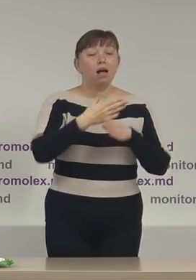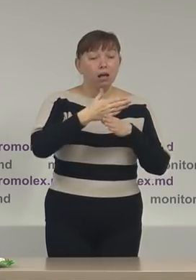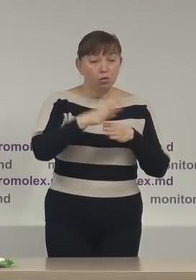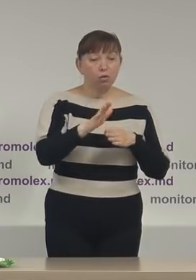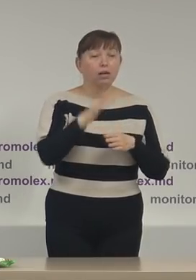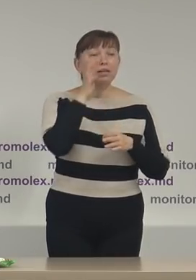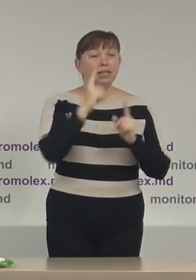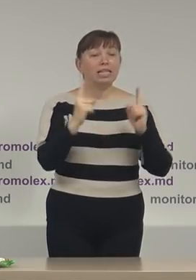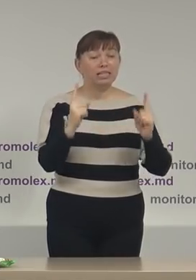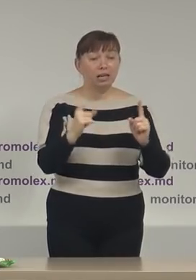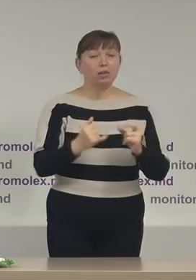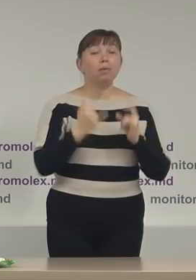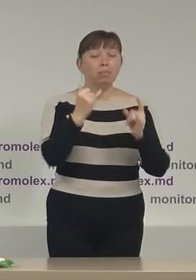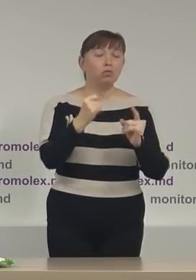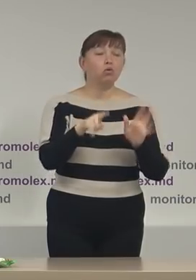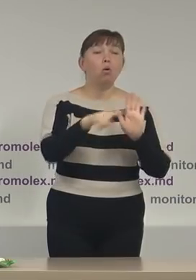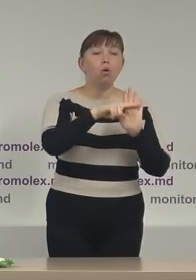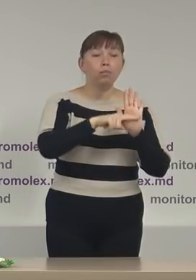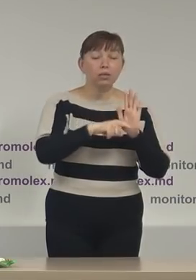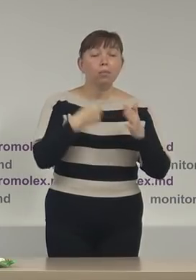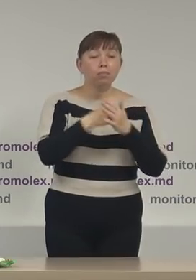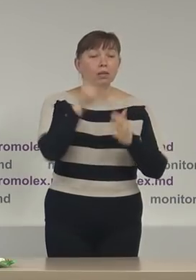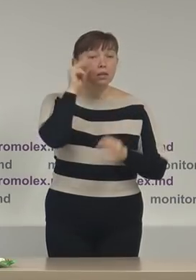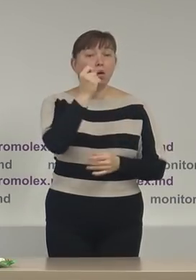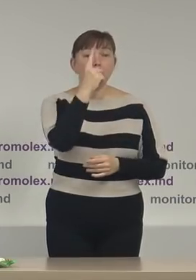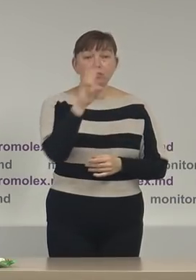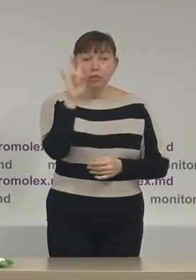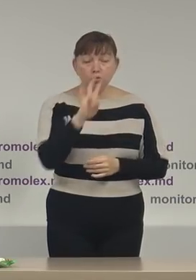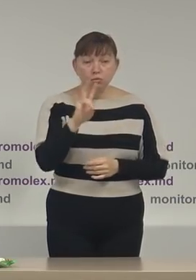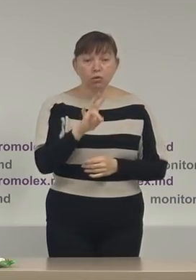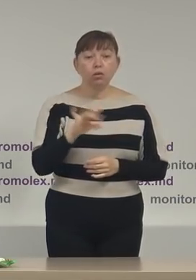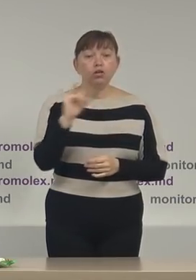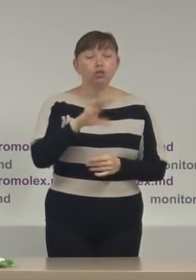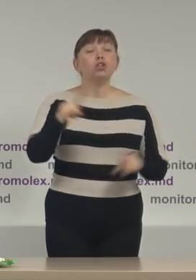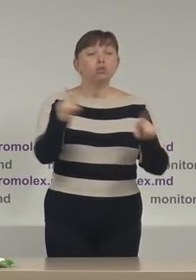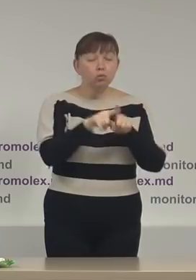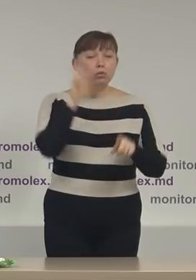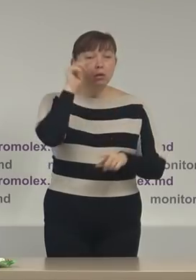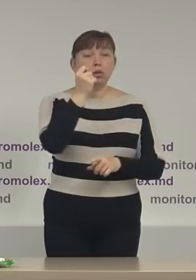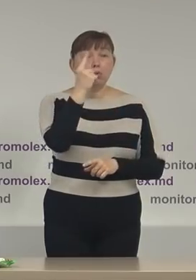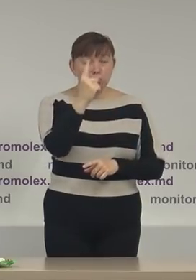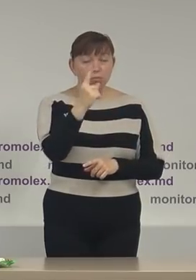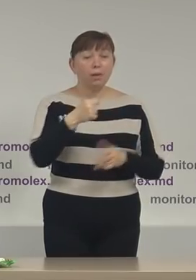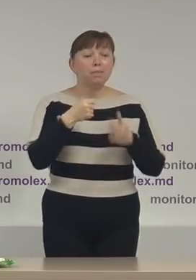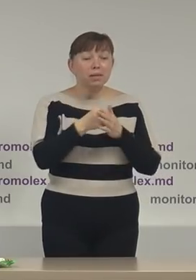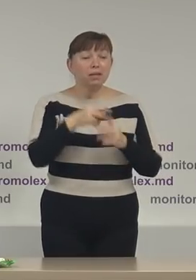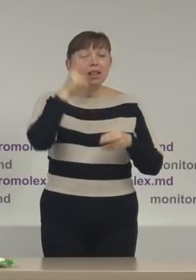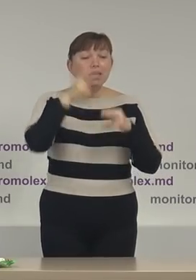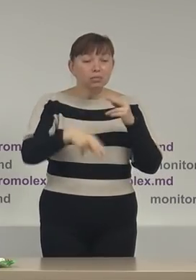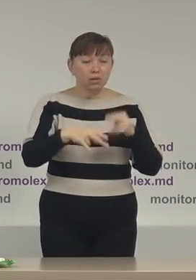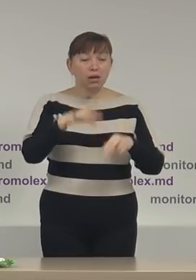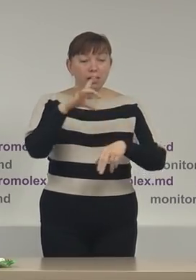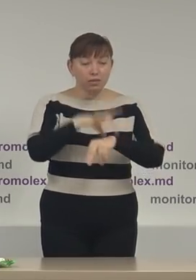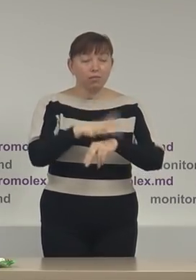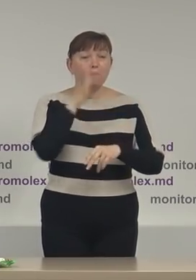termen pentru comentarii până la data de 11 noiembrie și tot în data de 11 adică până la expirarea de facto